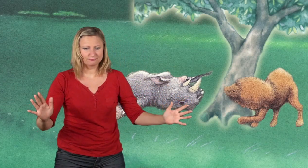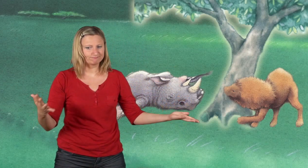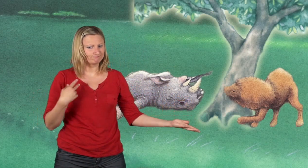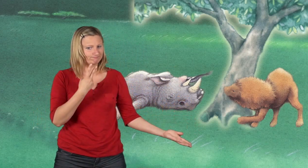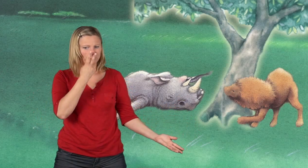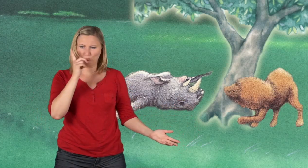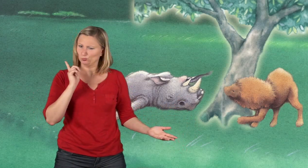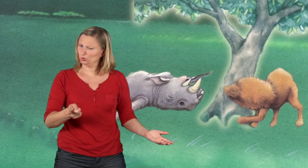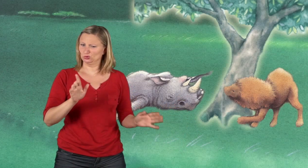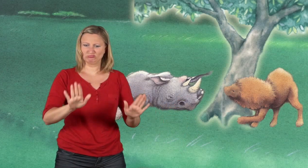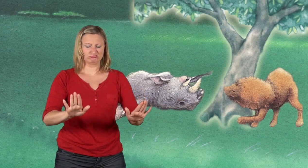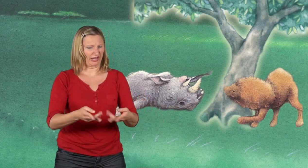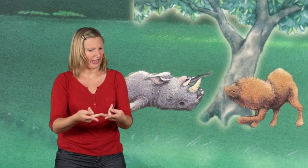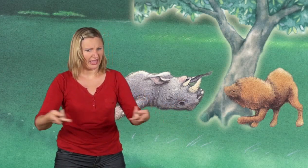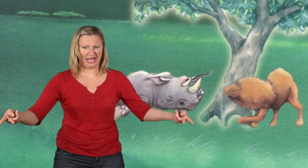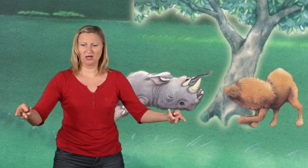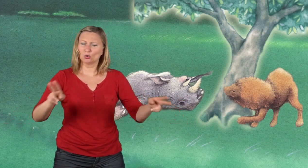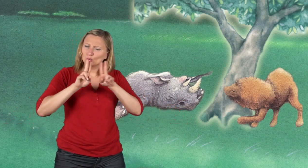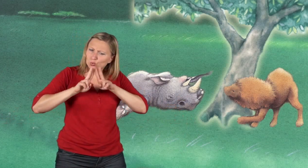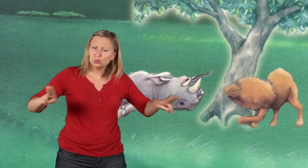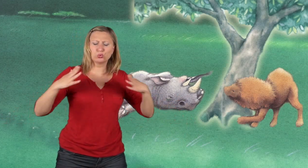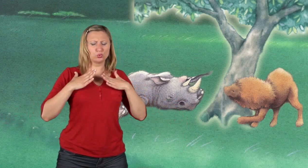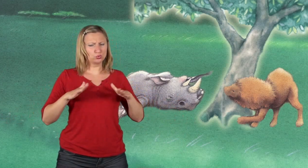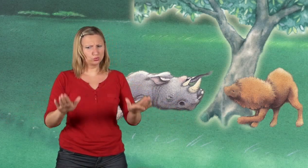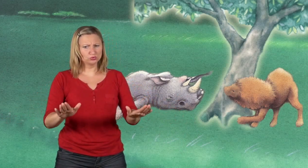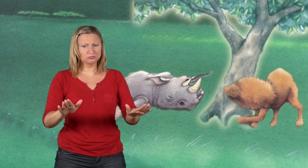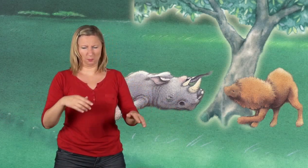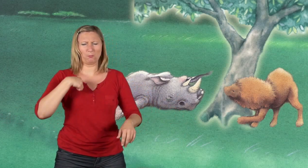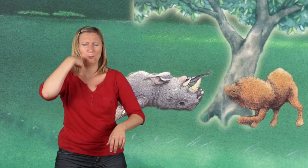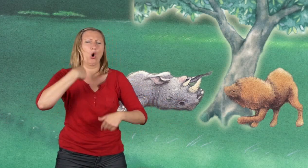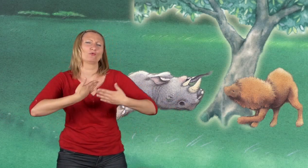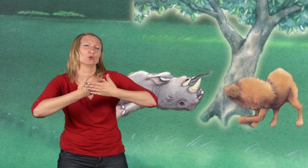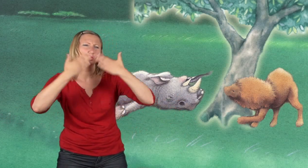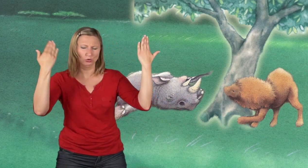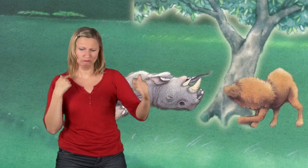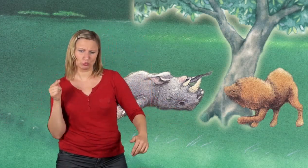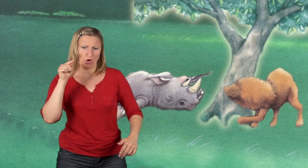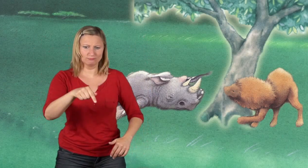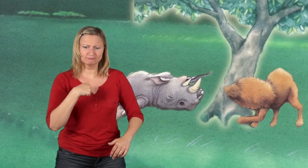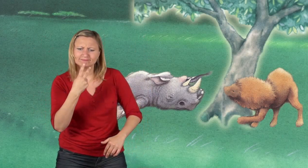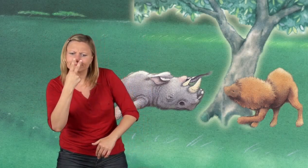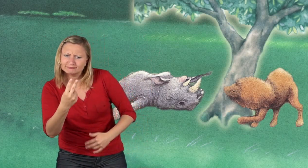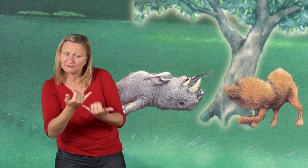Am besten bleibst du jetzt hier liegen und ruf dich aus. Morgen früh komme ich nochmal vorbei, um zu sehen, wie es dir geht.